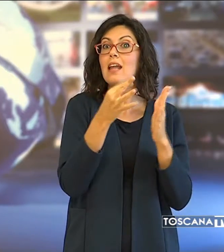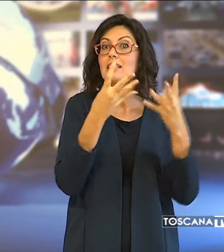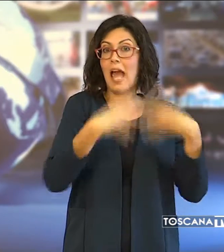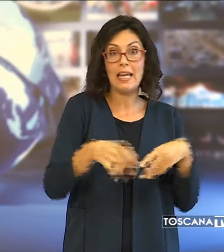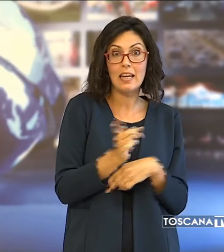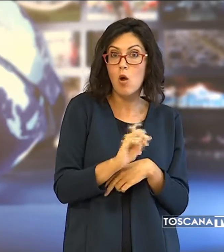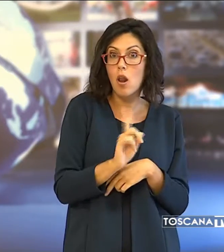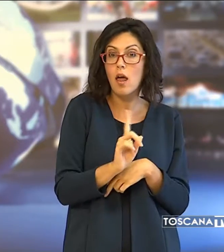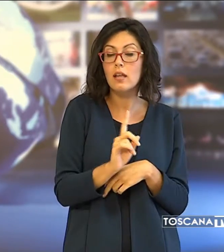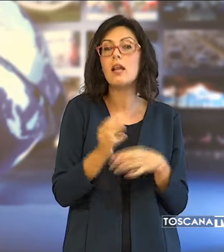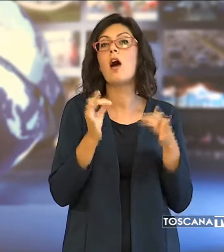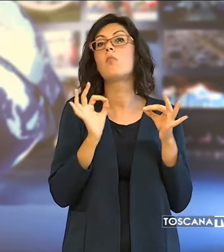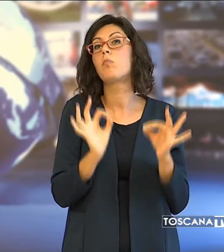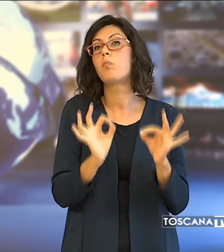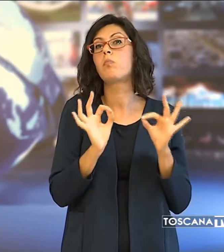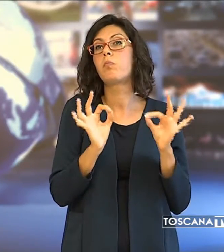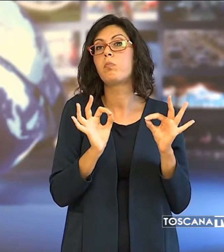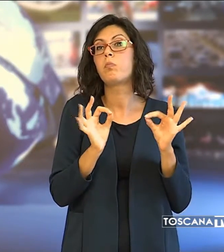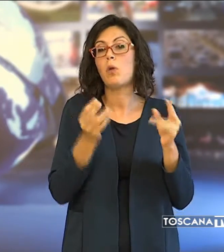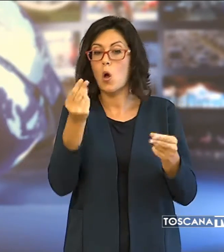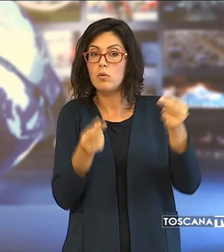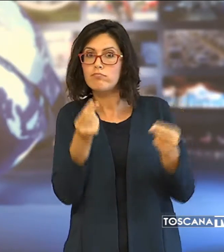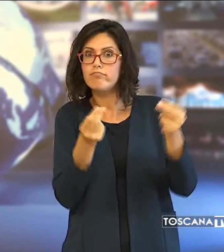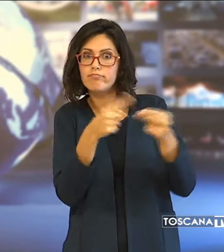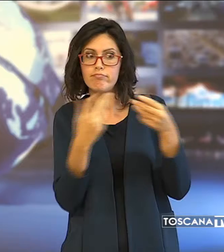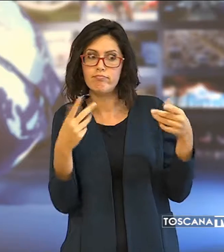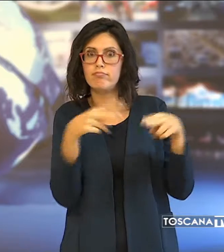stata fatta incrociando le banche dati.